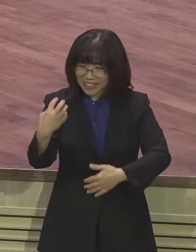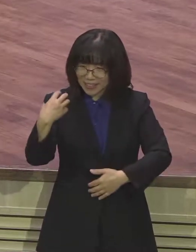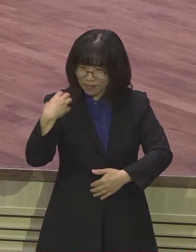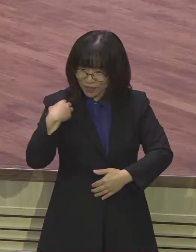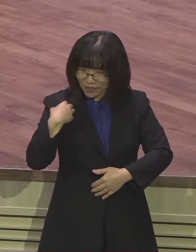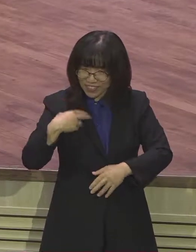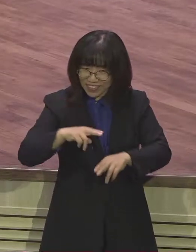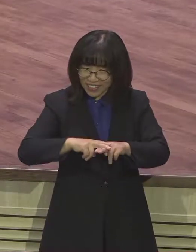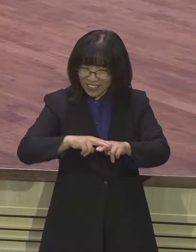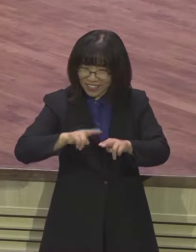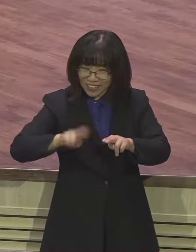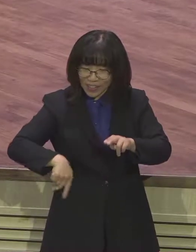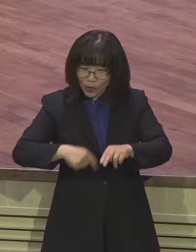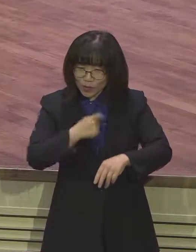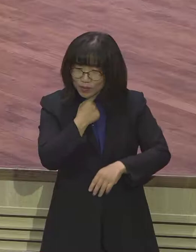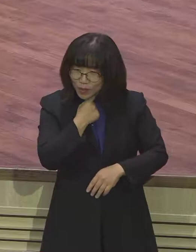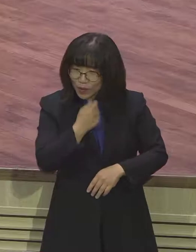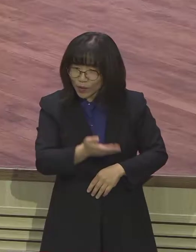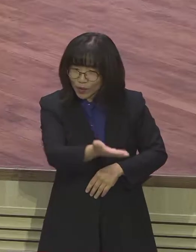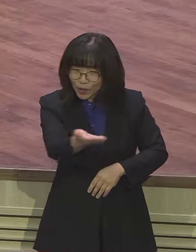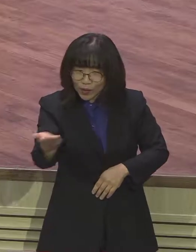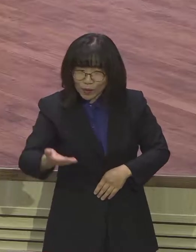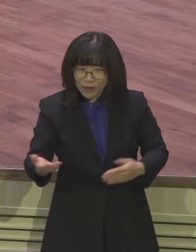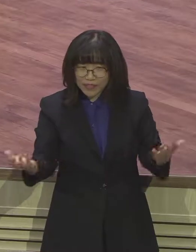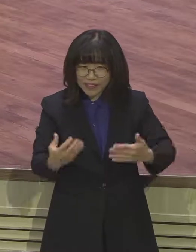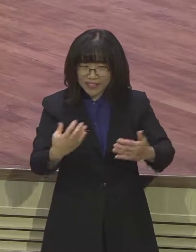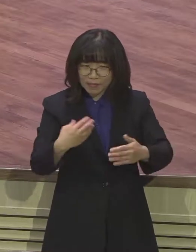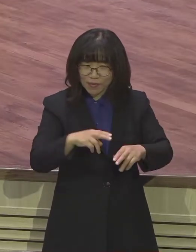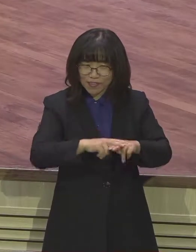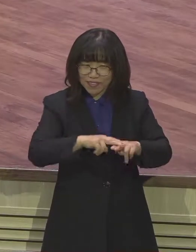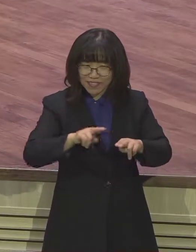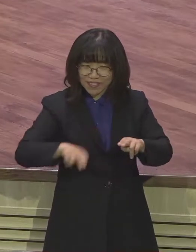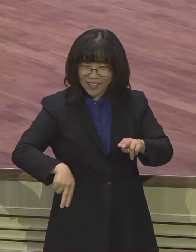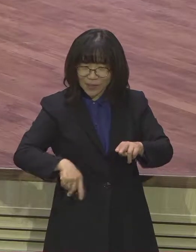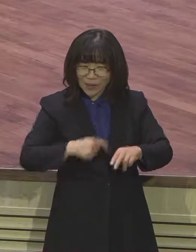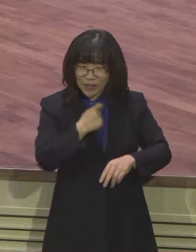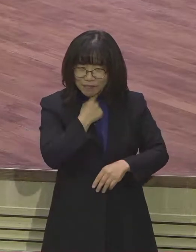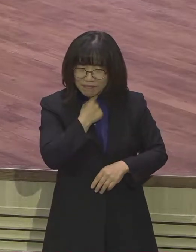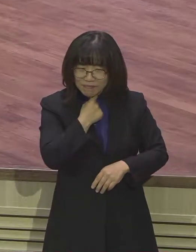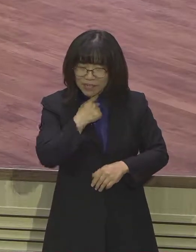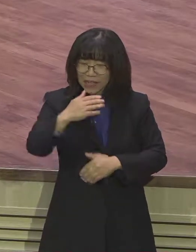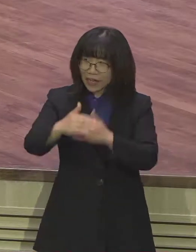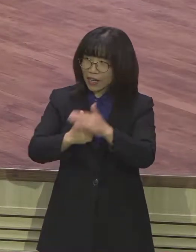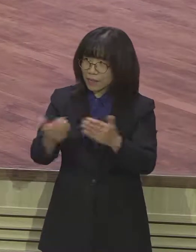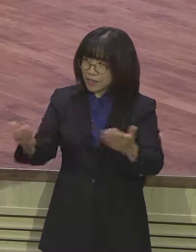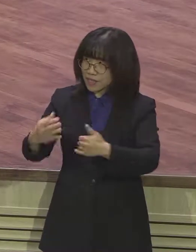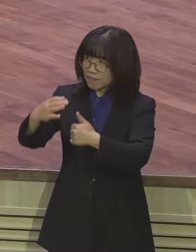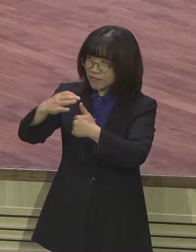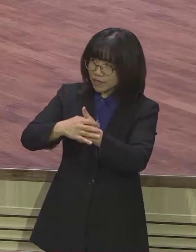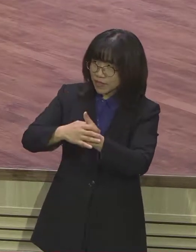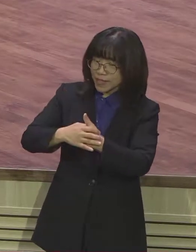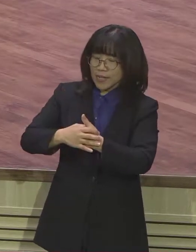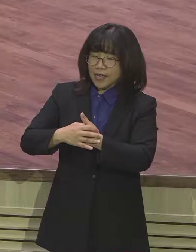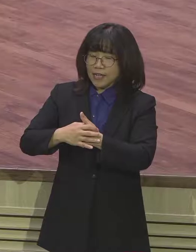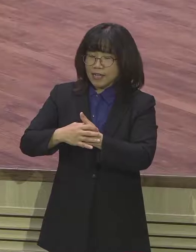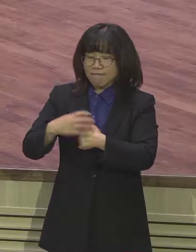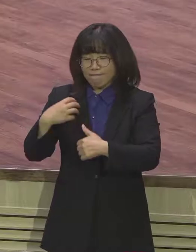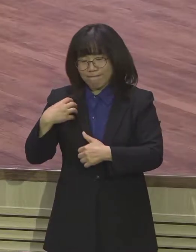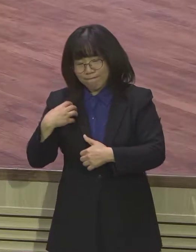세상의 직분은 감흔당할까봐 굉장히 두려워하면서 스트레스를 받으면서 하나님이 주신 직분에 대해서는 제발 날 좀 먼저 잘라주세요